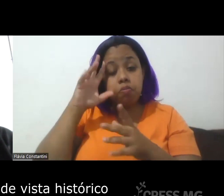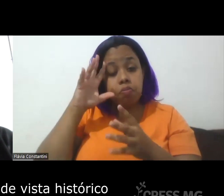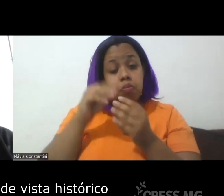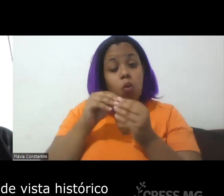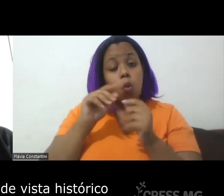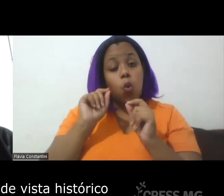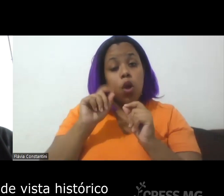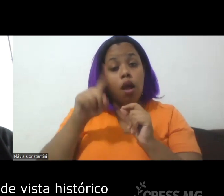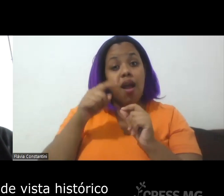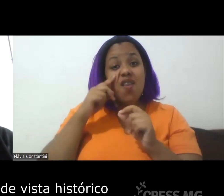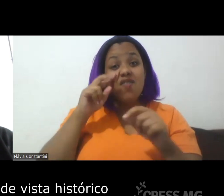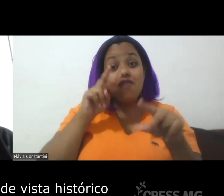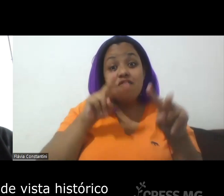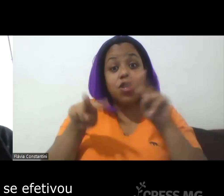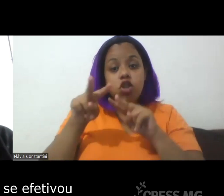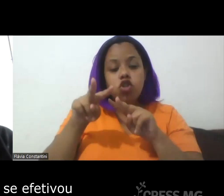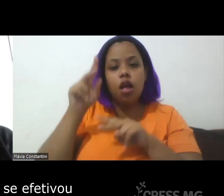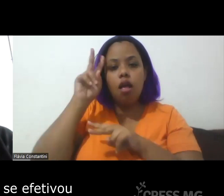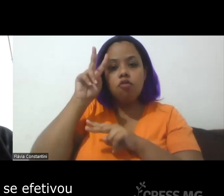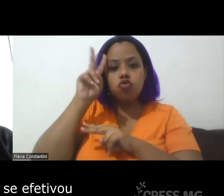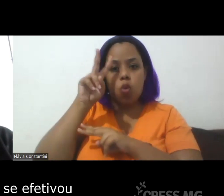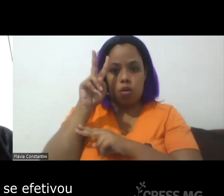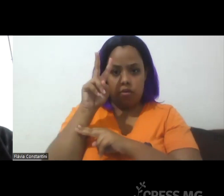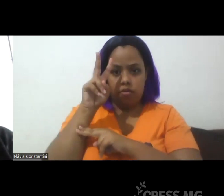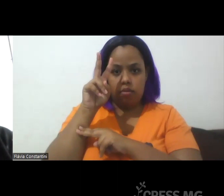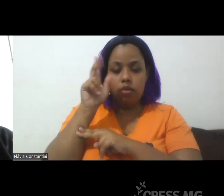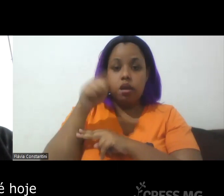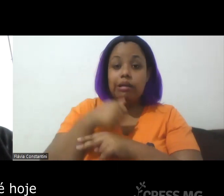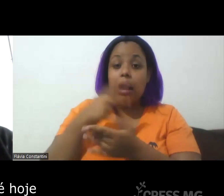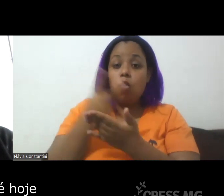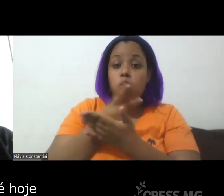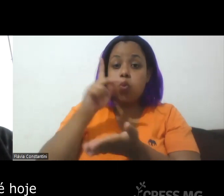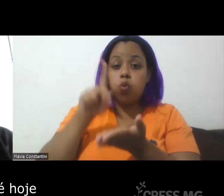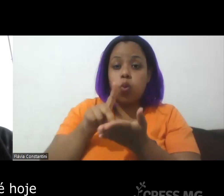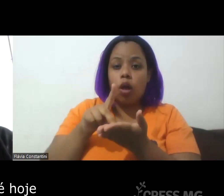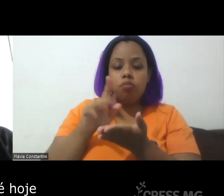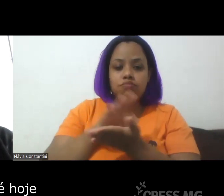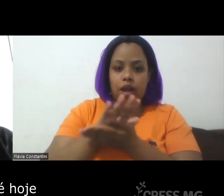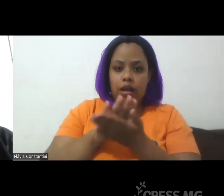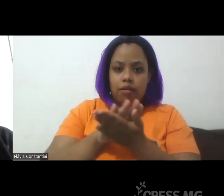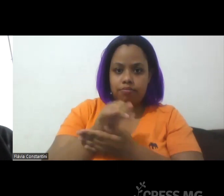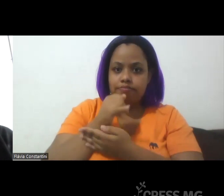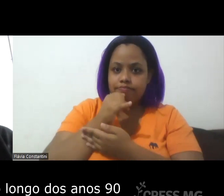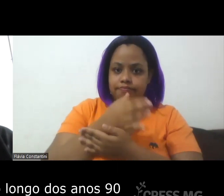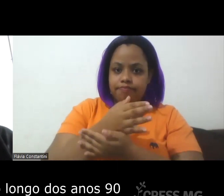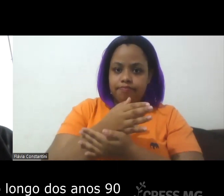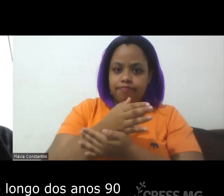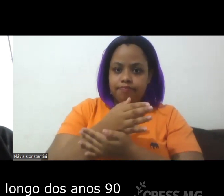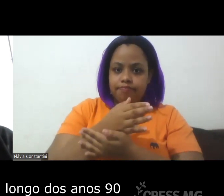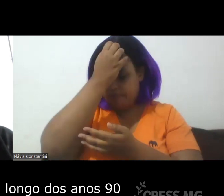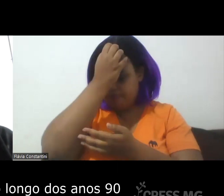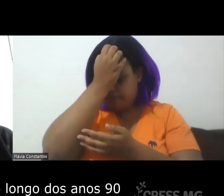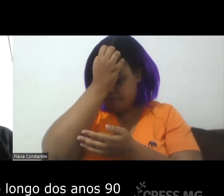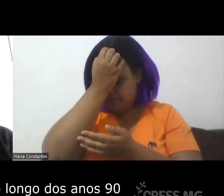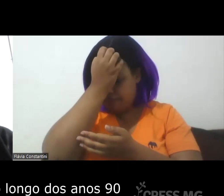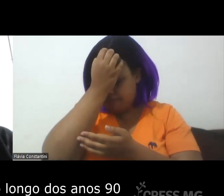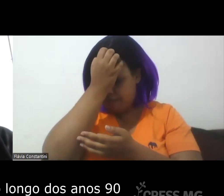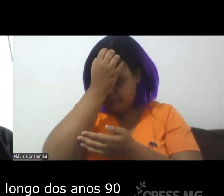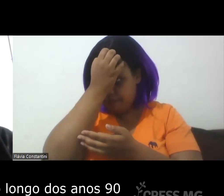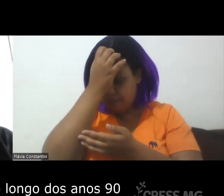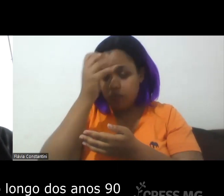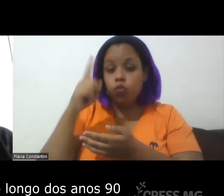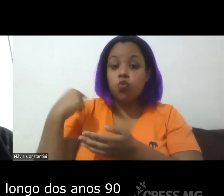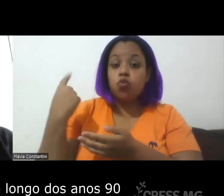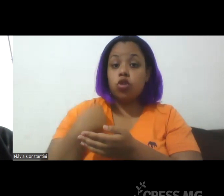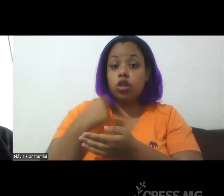ele, do ponto de vista histórico, ele não se efetivou até hoje. Nós tivemos, ao longo dos